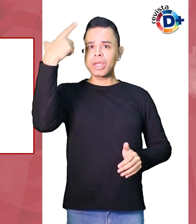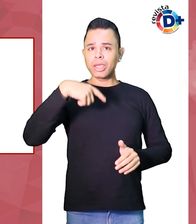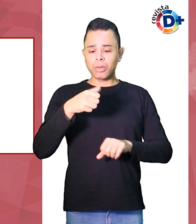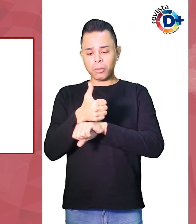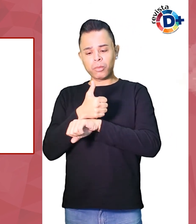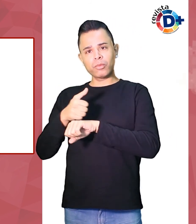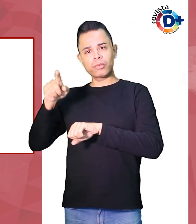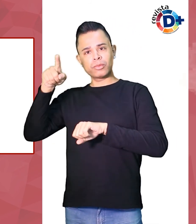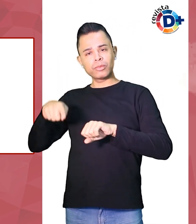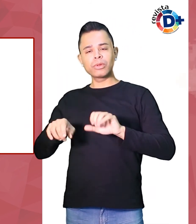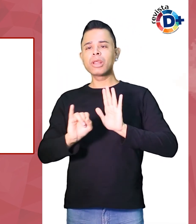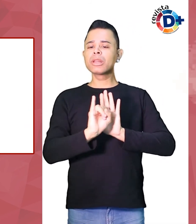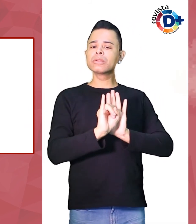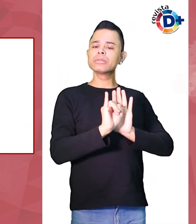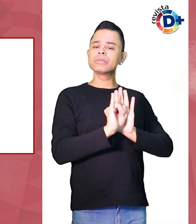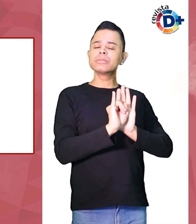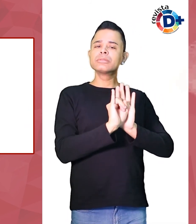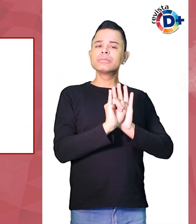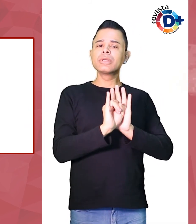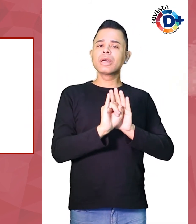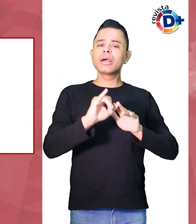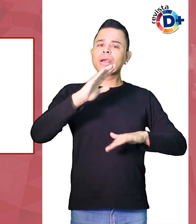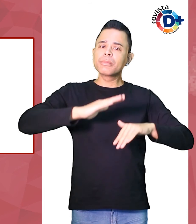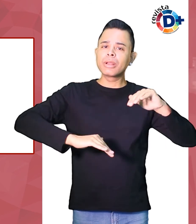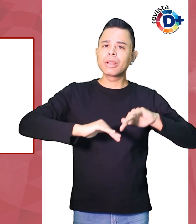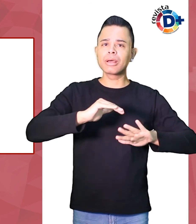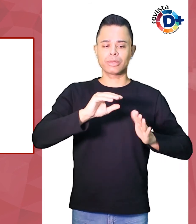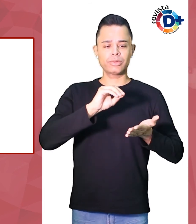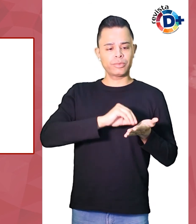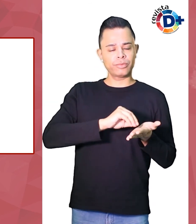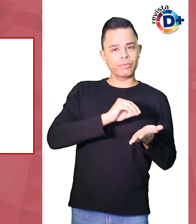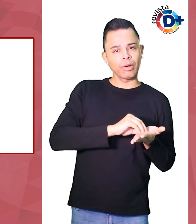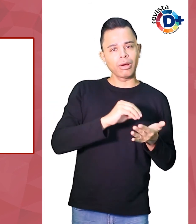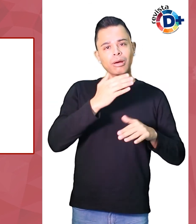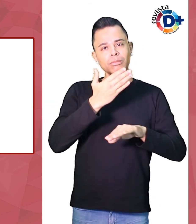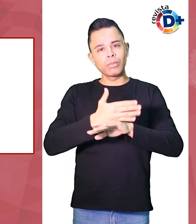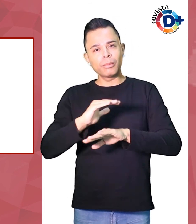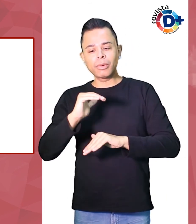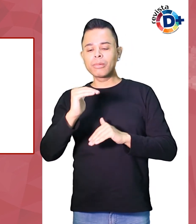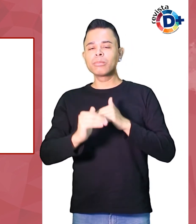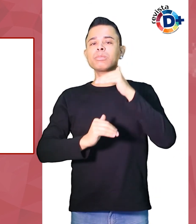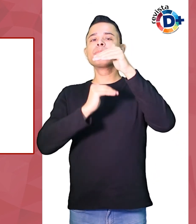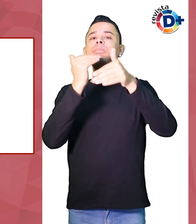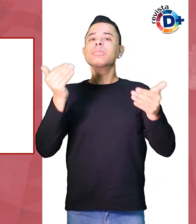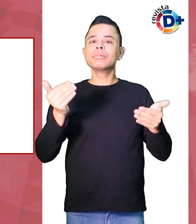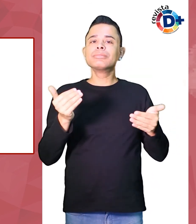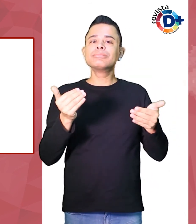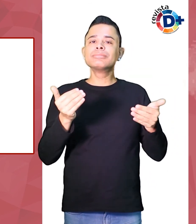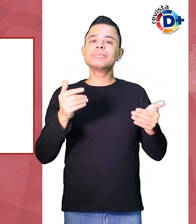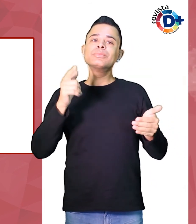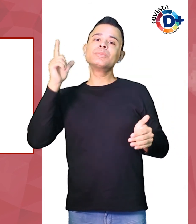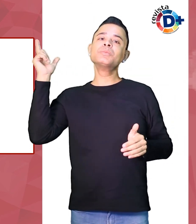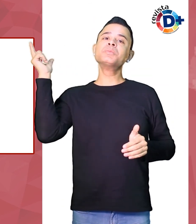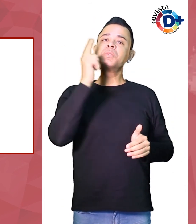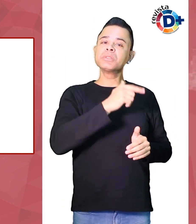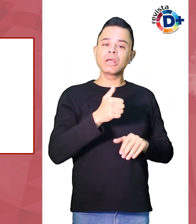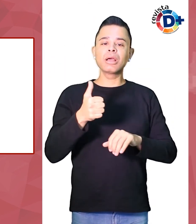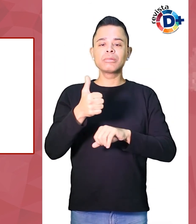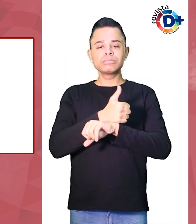e ocupando um lugar que lhe é devido nos espaços de atuação e na sua carreira À